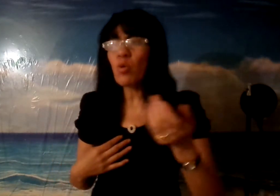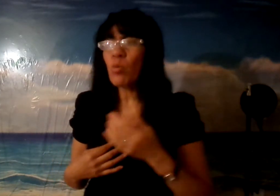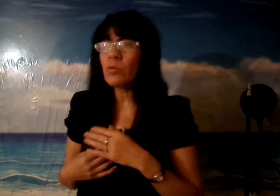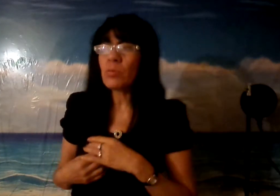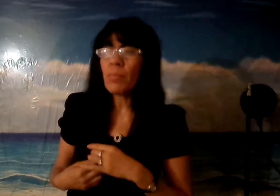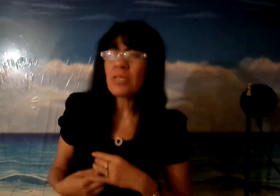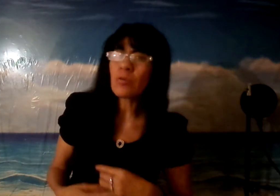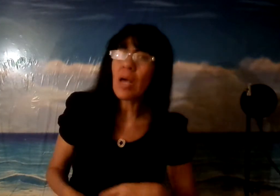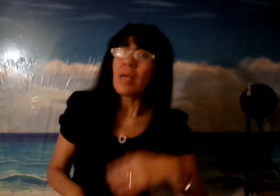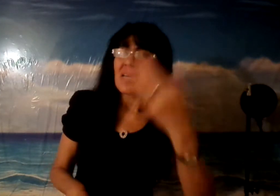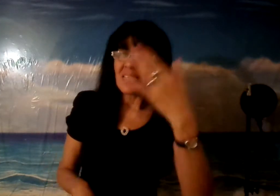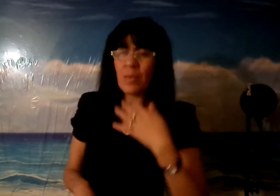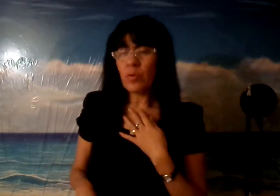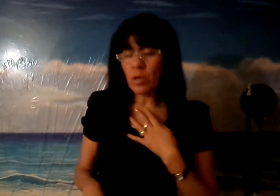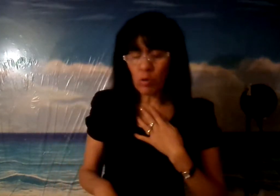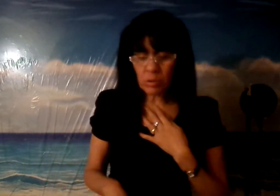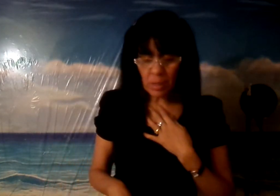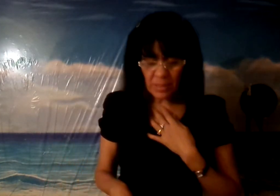cuando una persona se pone en contra mía